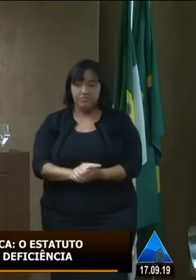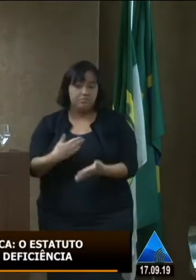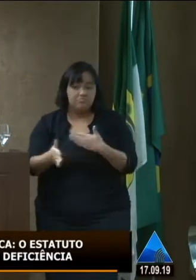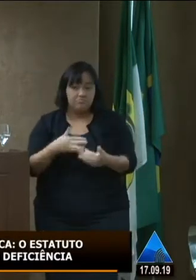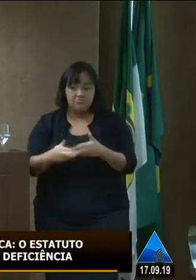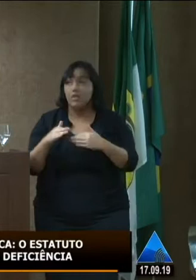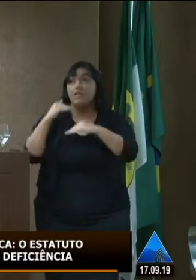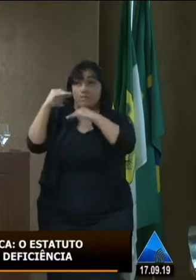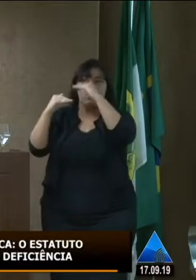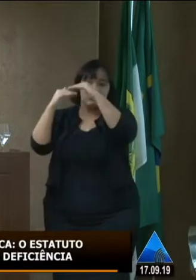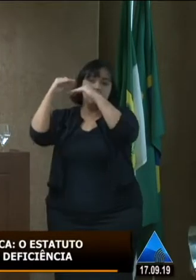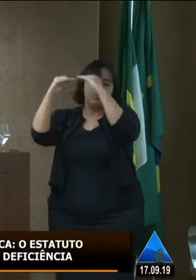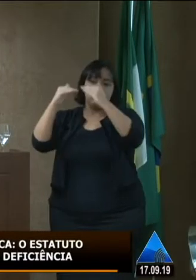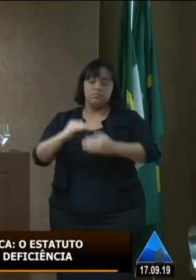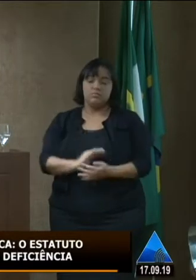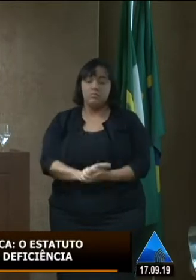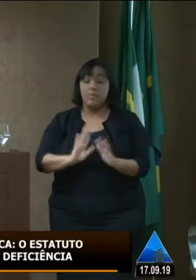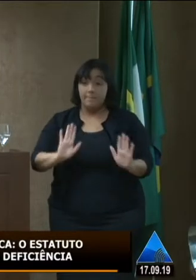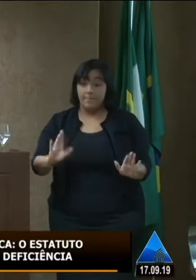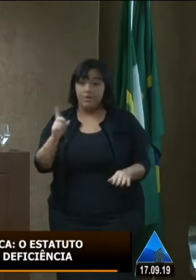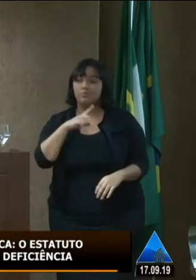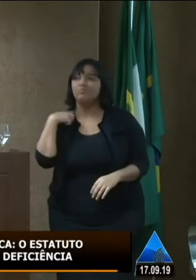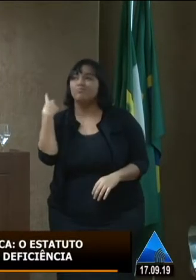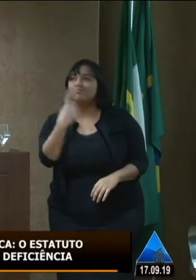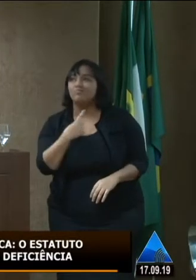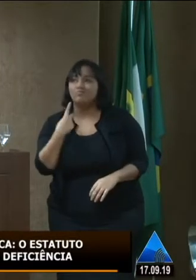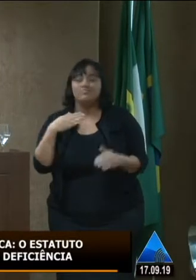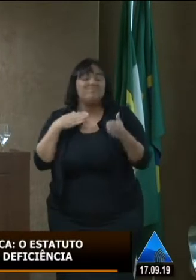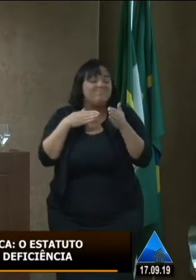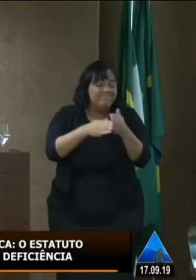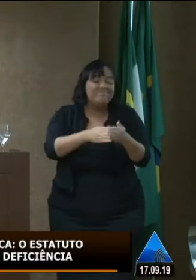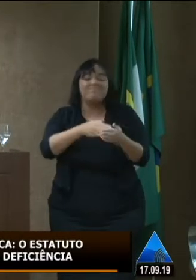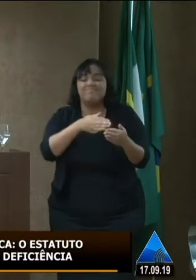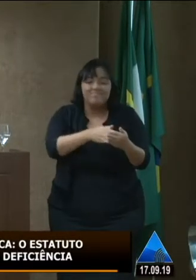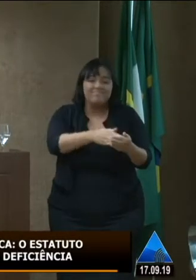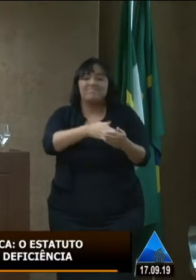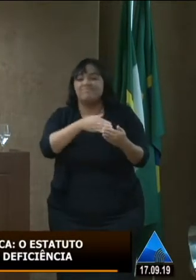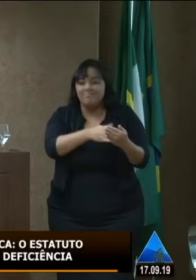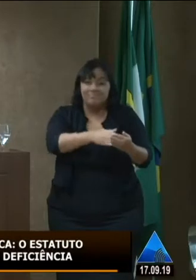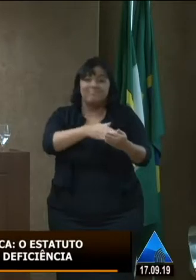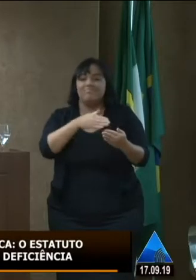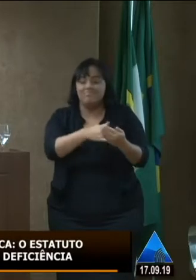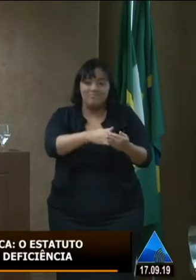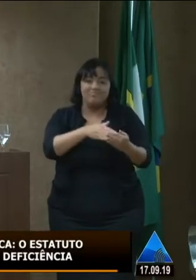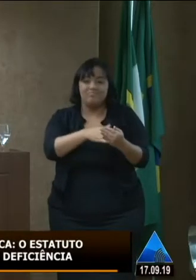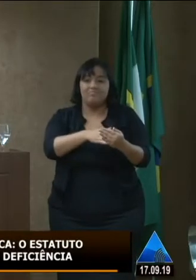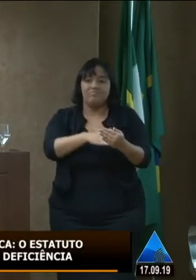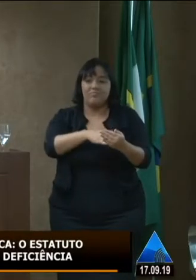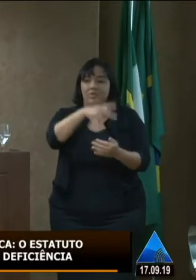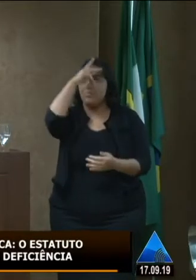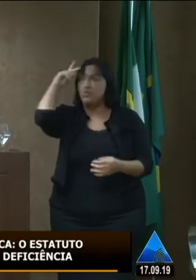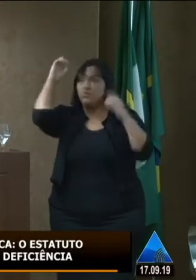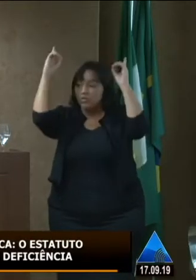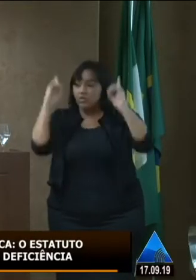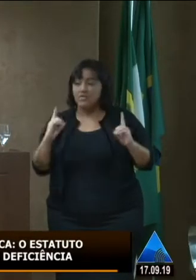avançadíssimo mas nós continuamos tendo índices elevadíssimos de pessoa com deficiência que